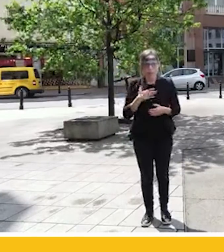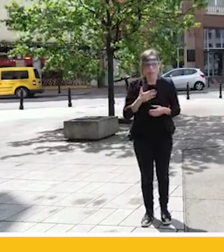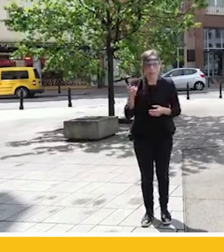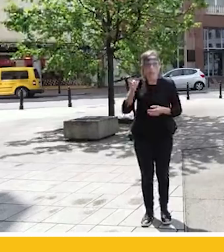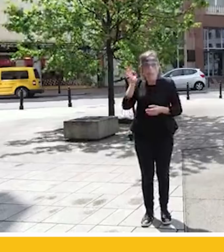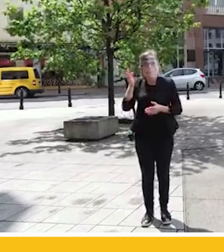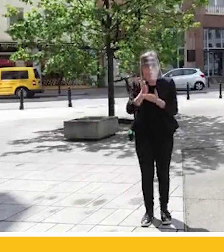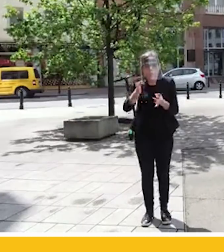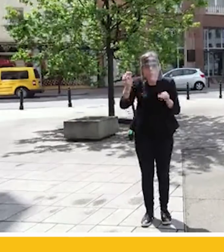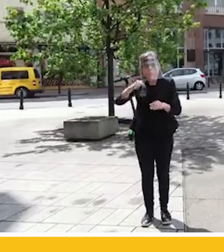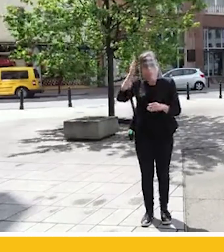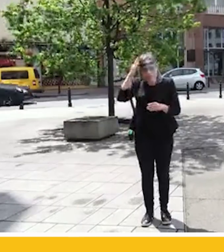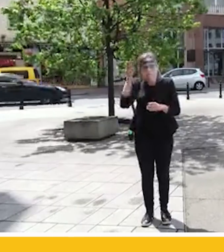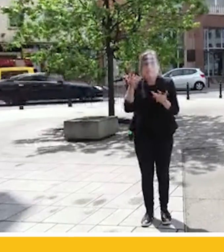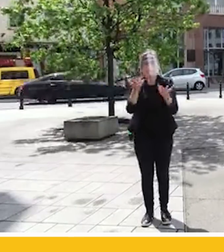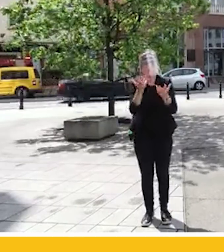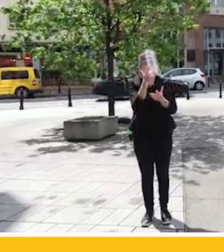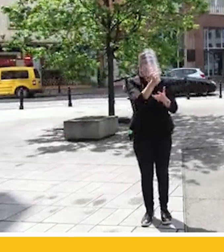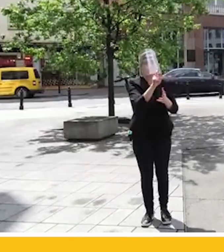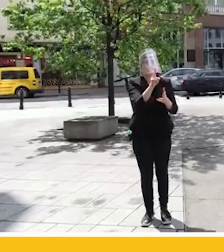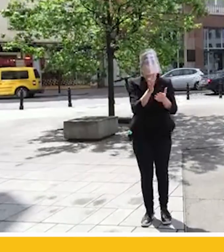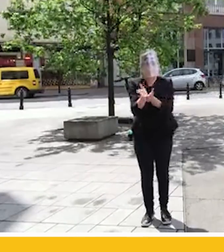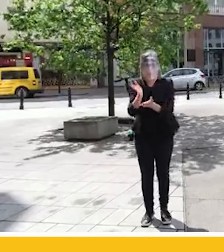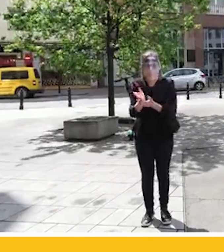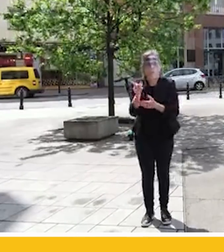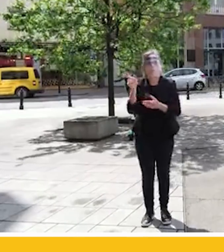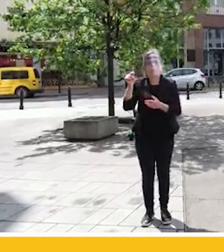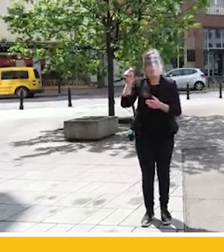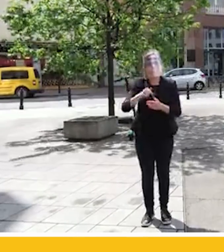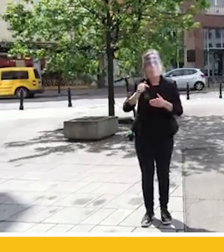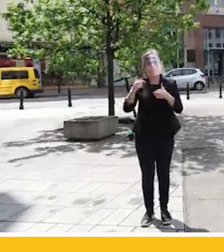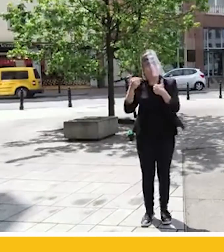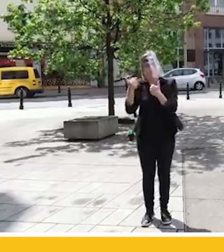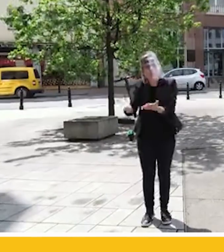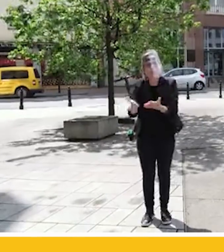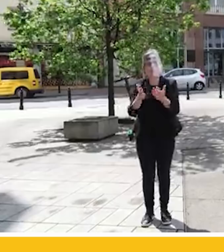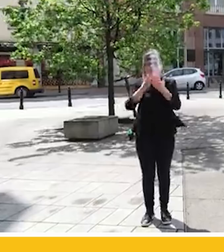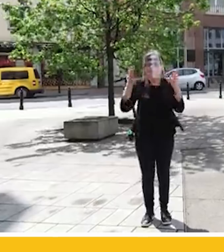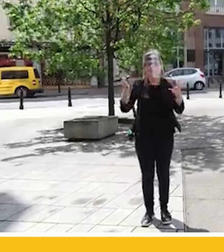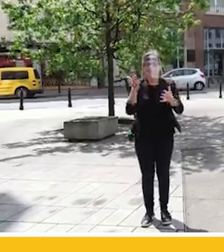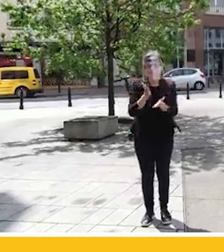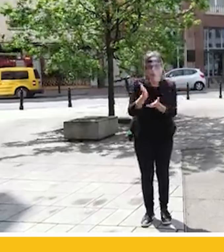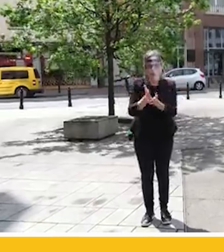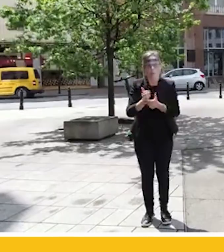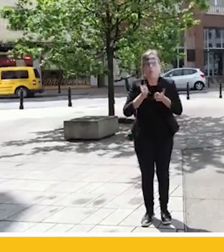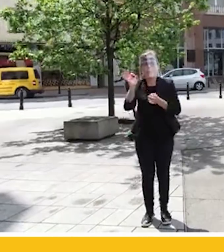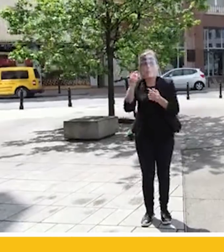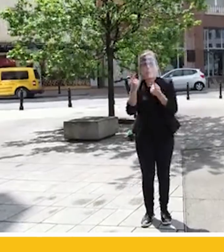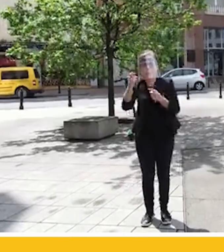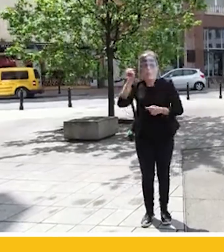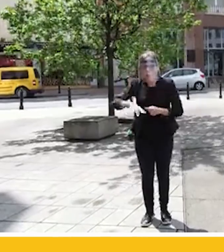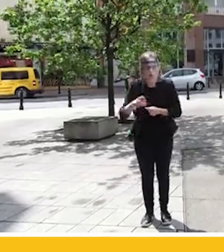gdzie udać się po pomoc. Ta kobieta powinna dostać szeroaspektową pomoc. Po to, żeby jej sytuacja się nie